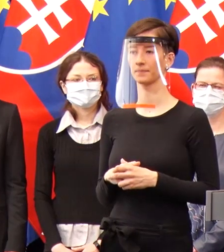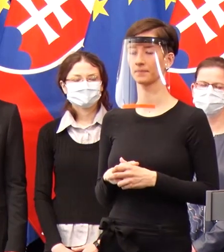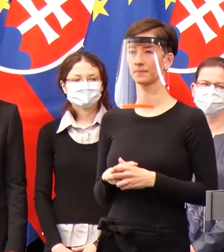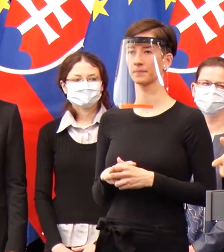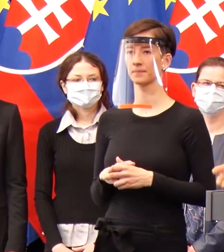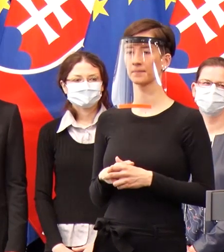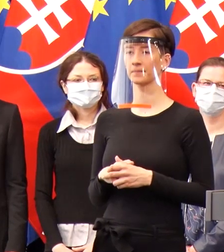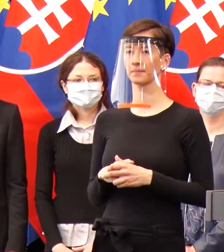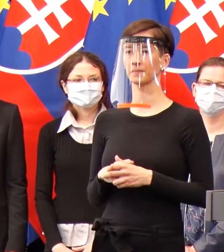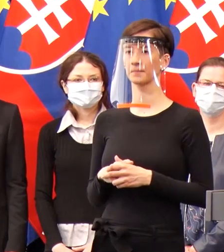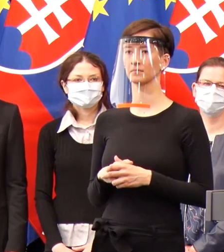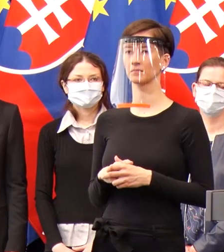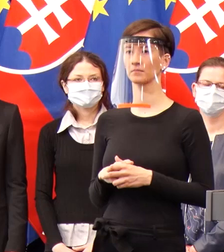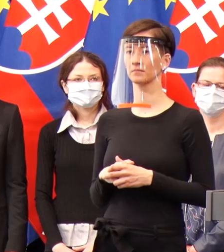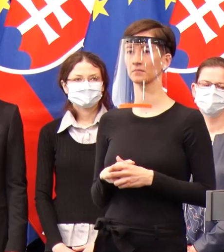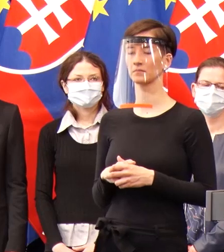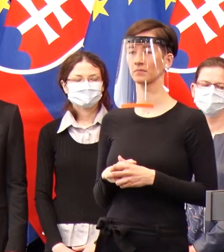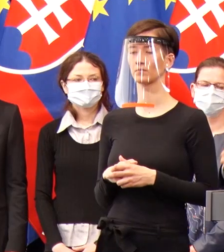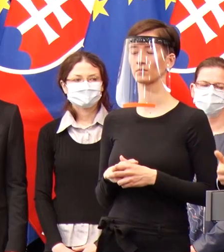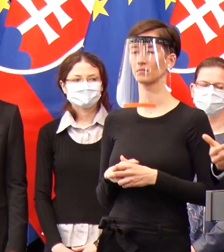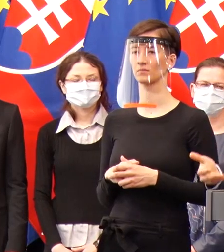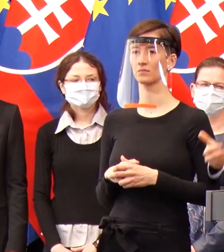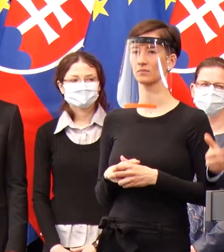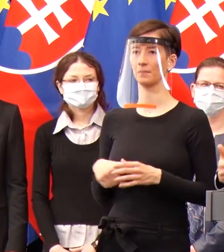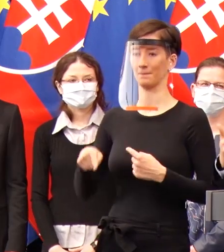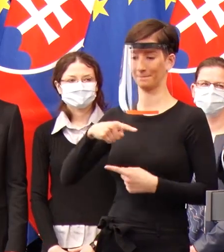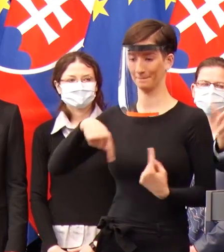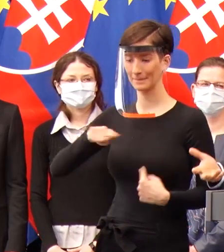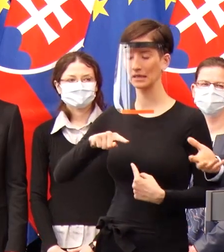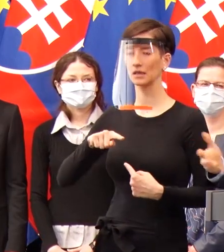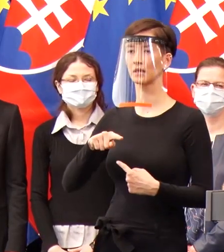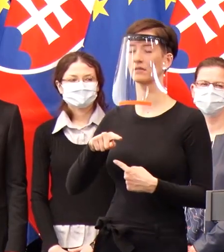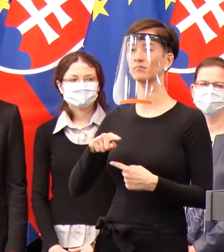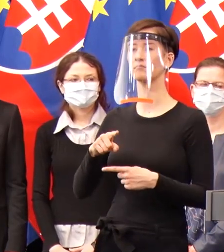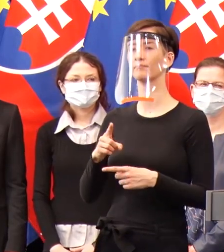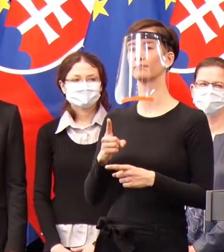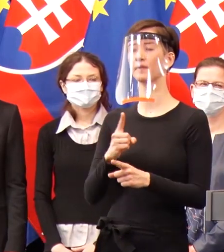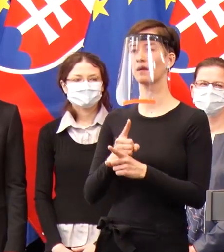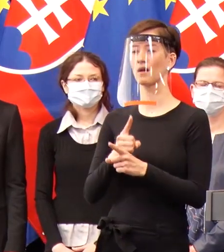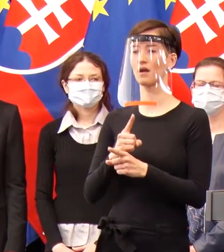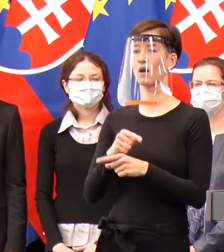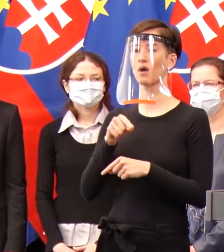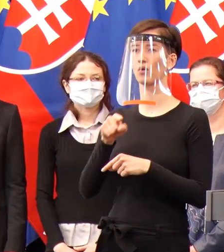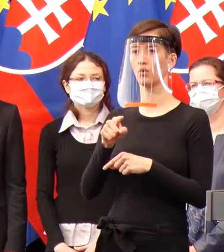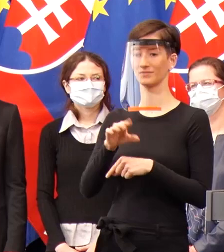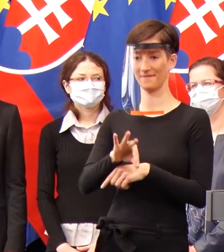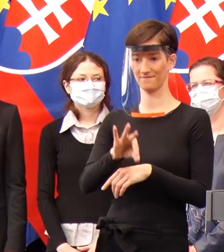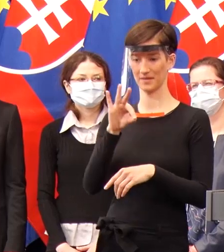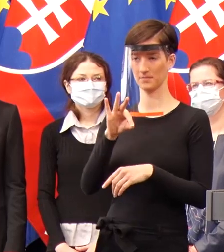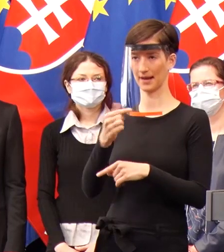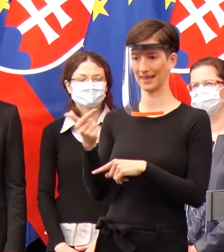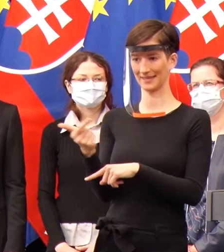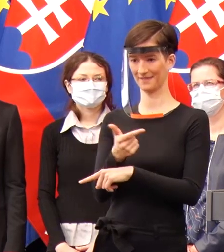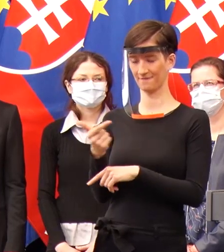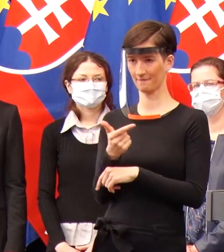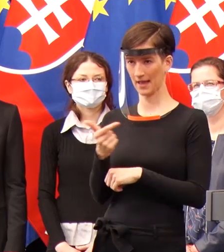My sme si samozrejme, ako takúto kuchárskú knihu na to, aby sme to nadizajnovali a